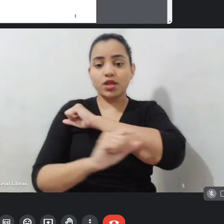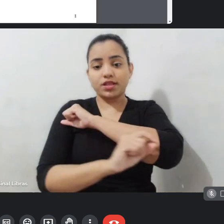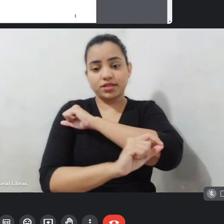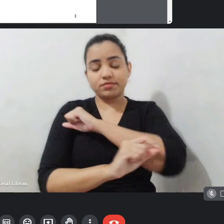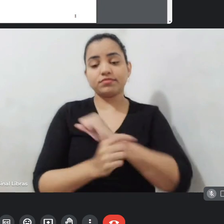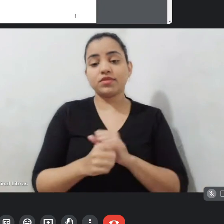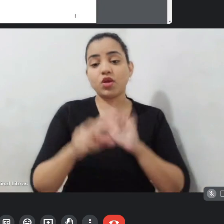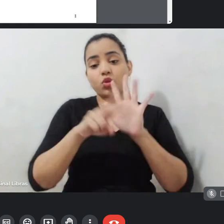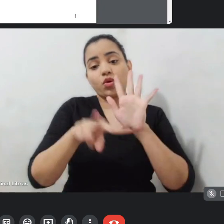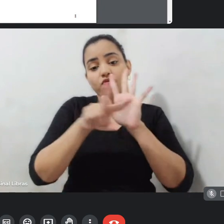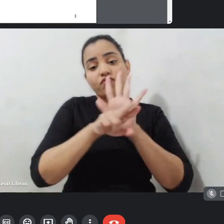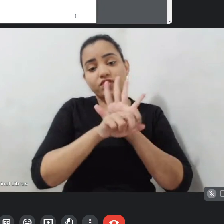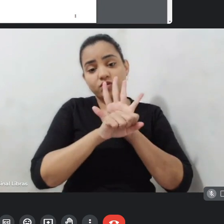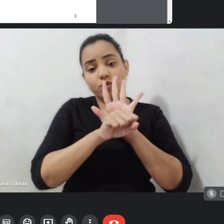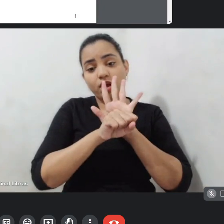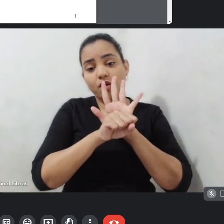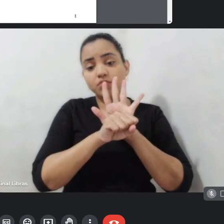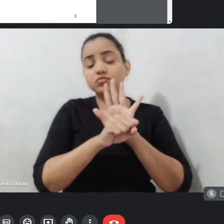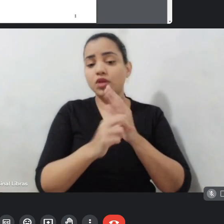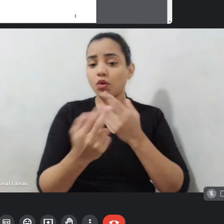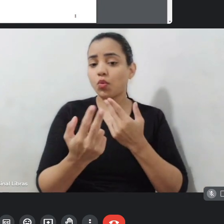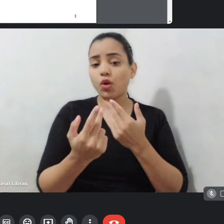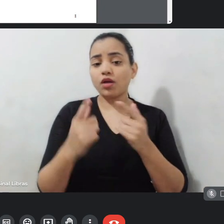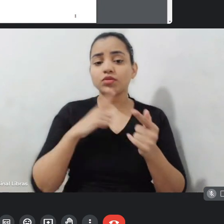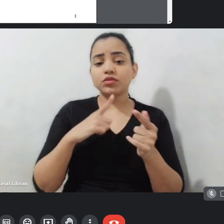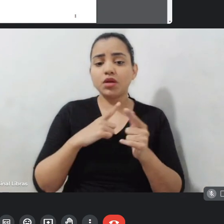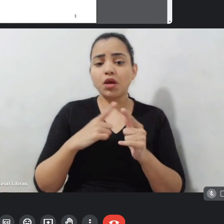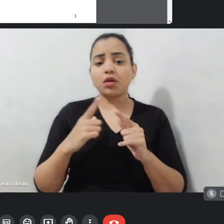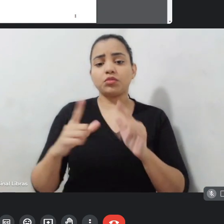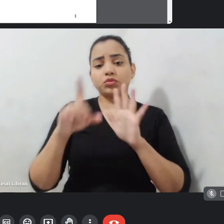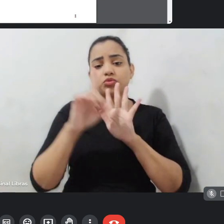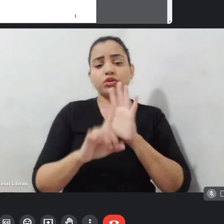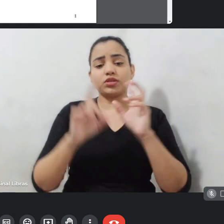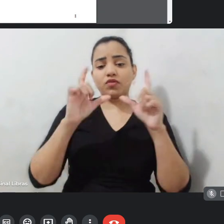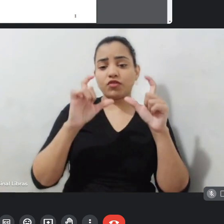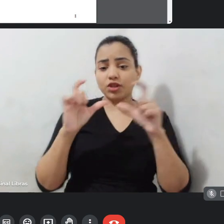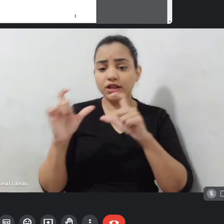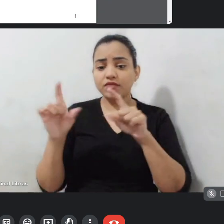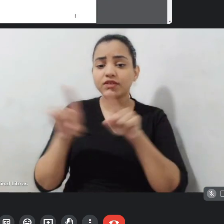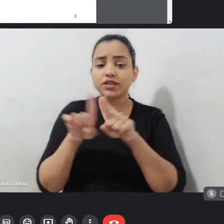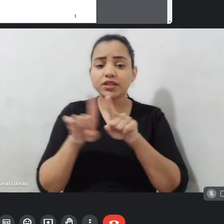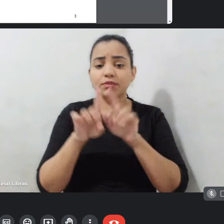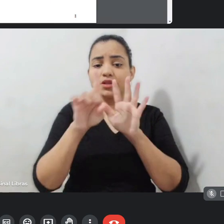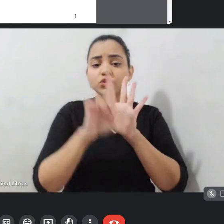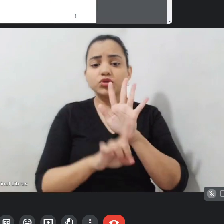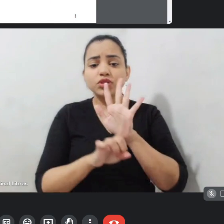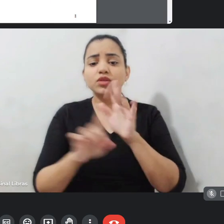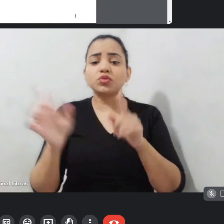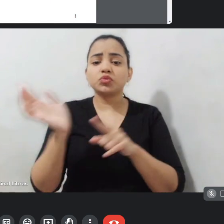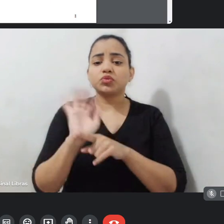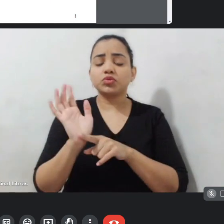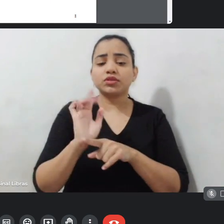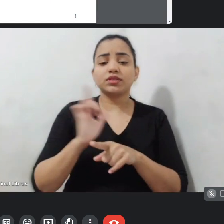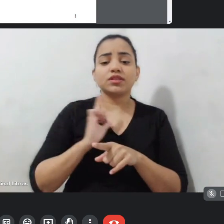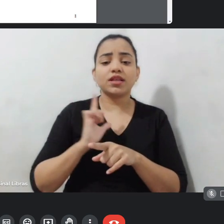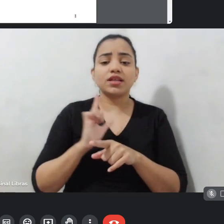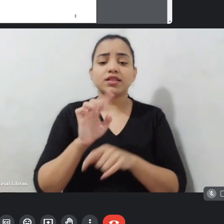de fotografia, gente tem o diretor de cena, nós temos produtores, temos técnicos de som, temos montadores.